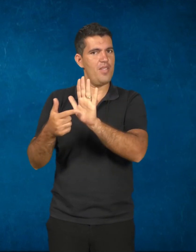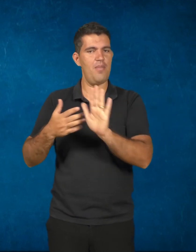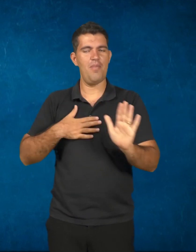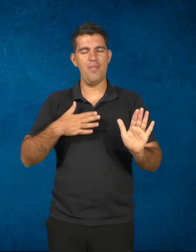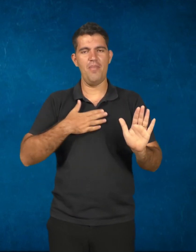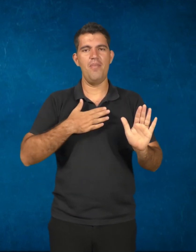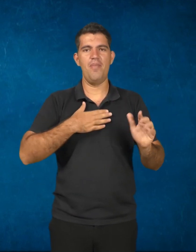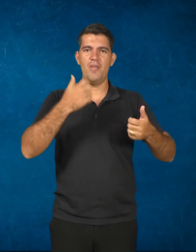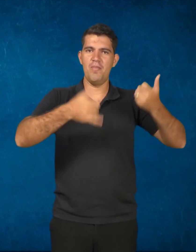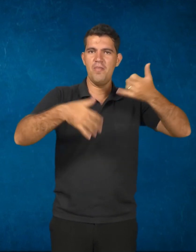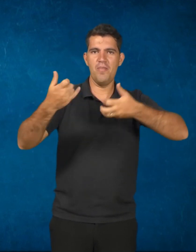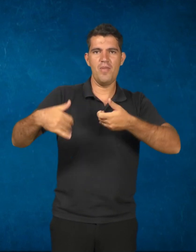para vocês hoje.